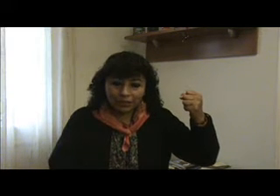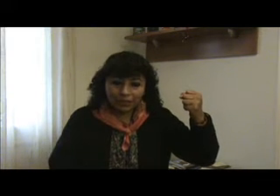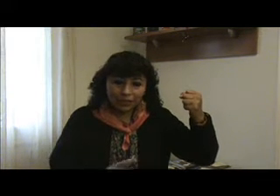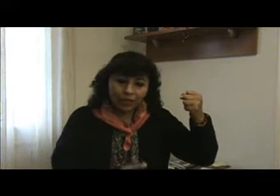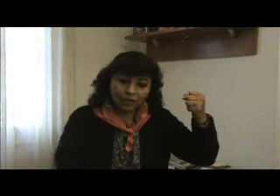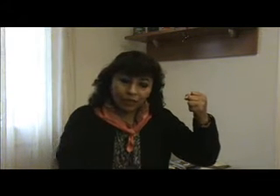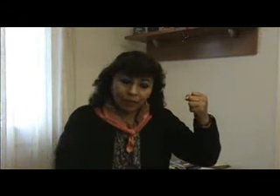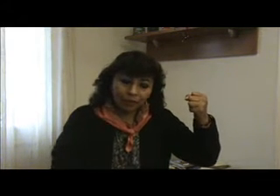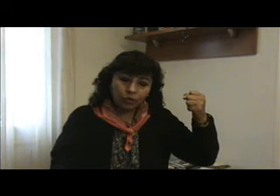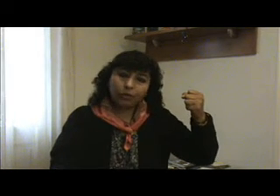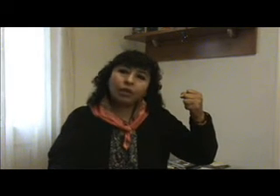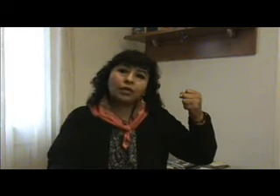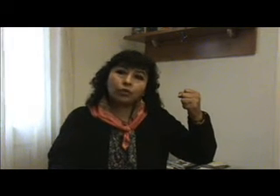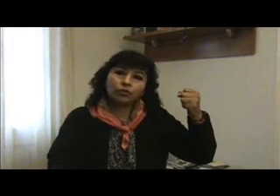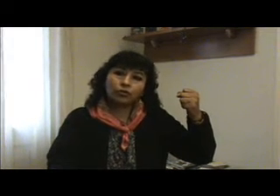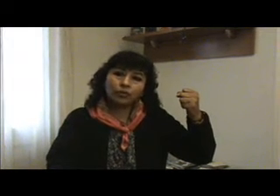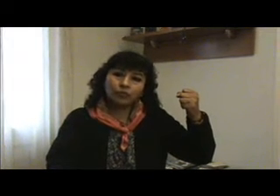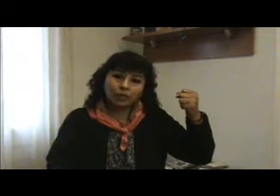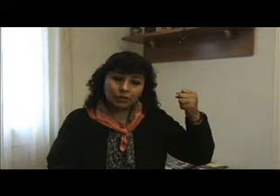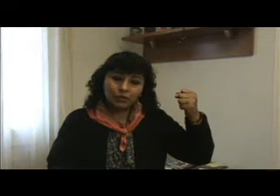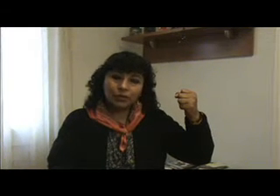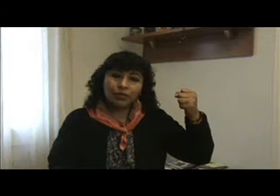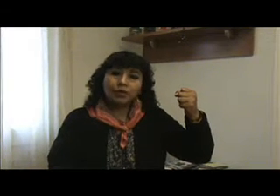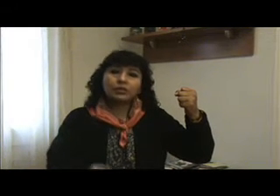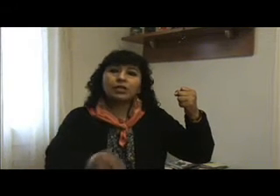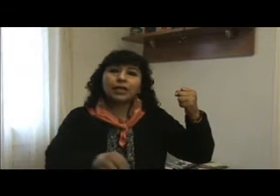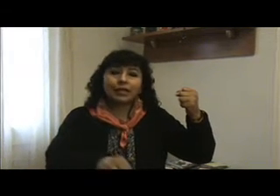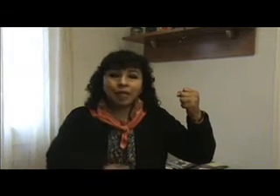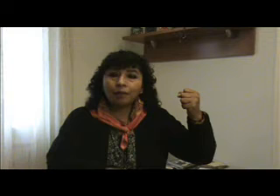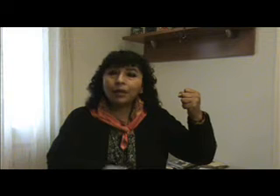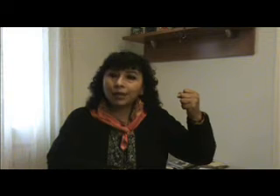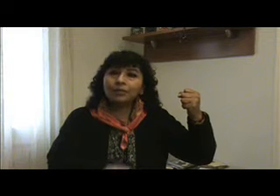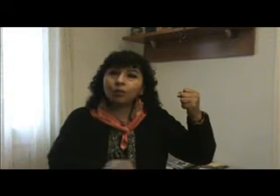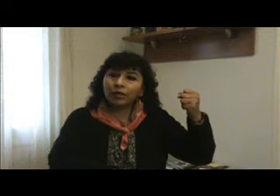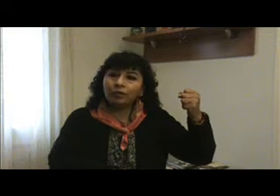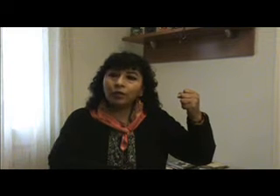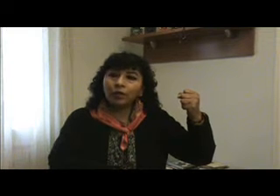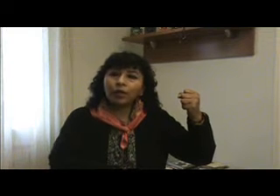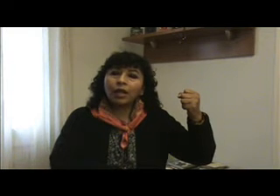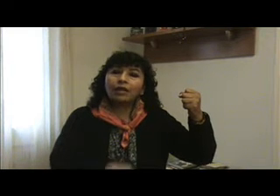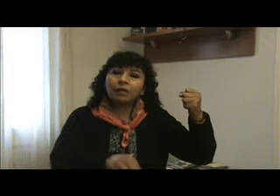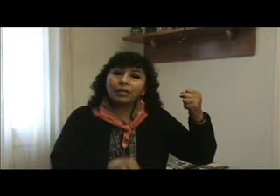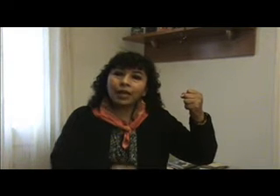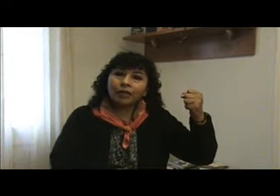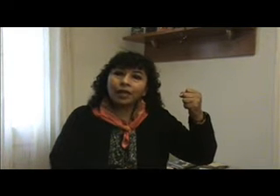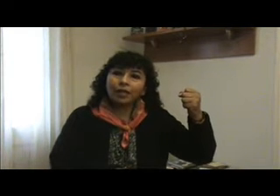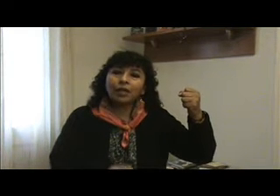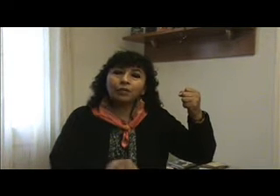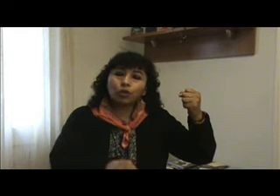que ante la mayoría de votos de los ministros, se decretaba en ese momento la inmediata y